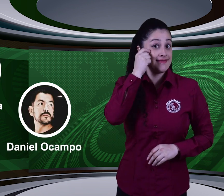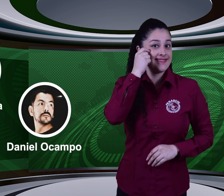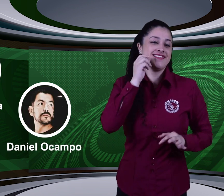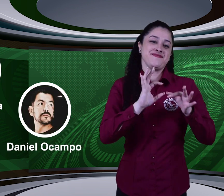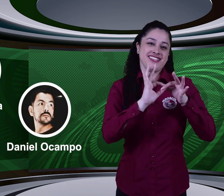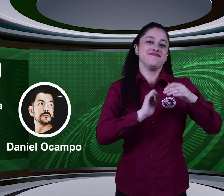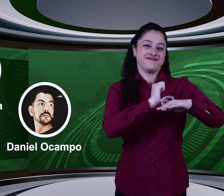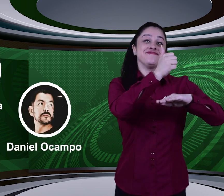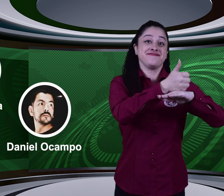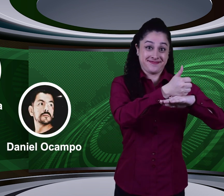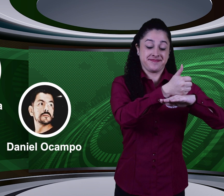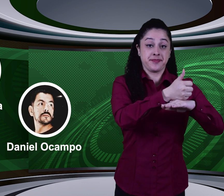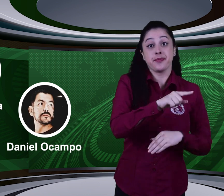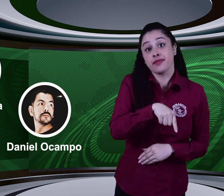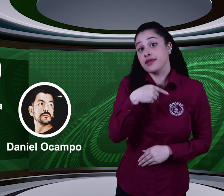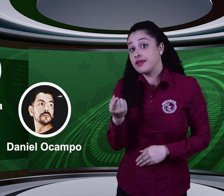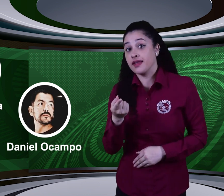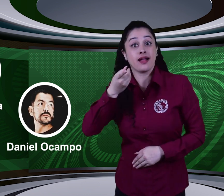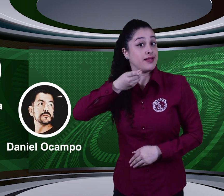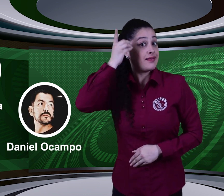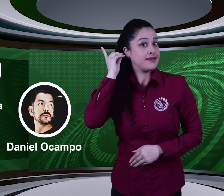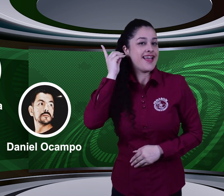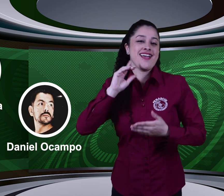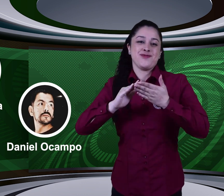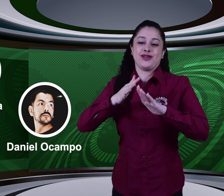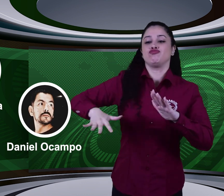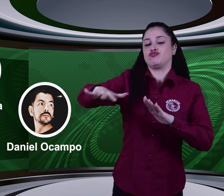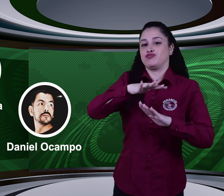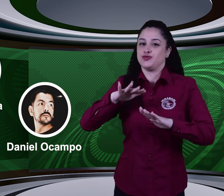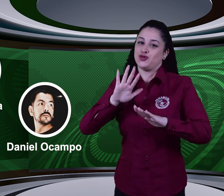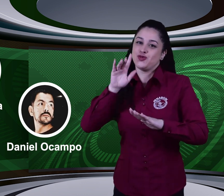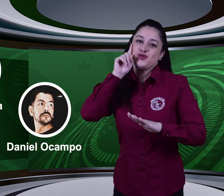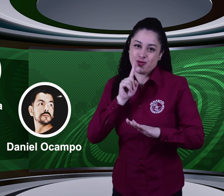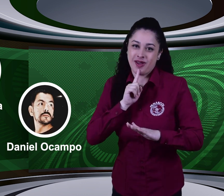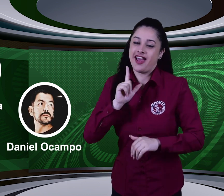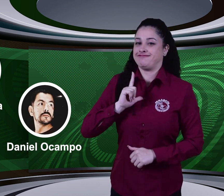Henry Mejía, director general de FENASCOL, y Daniel Ocampo, líder de la comunidad sorda.